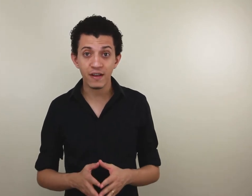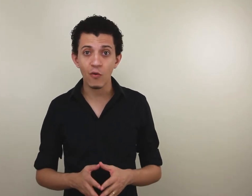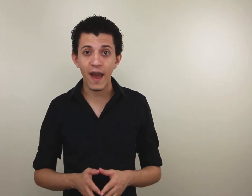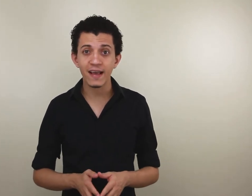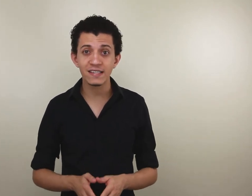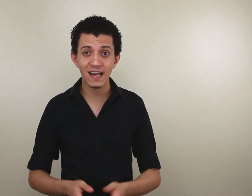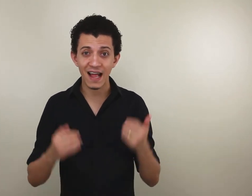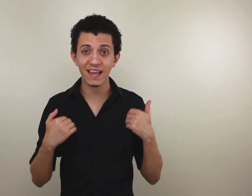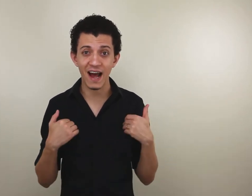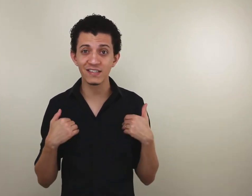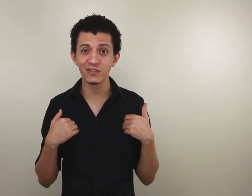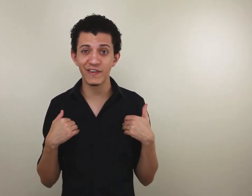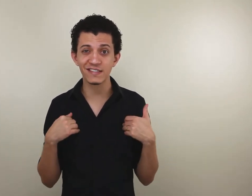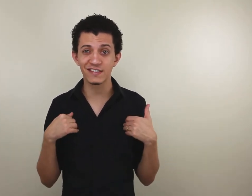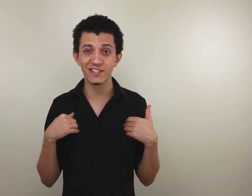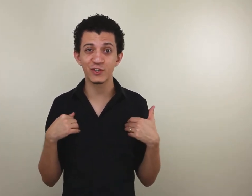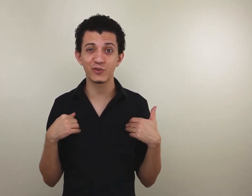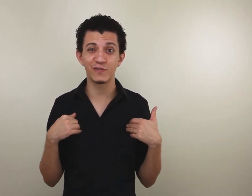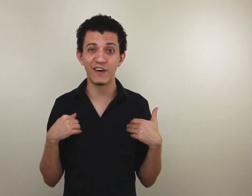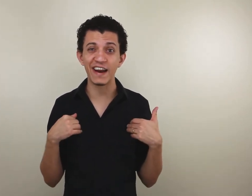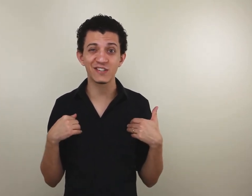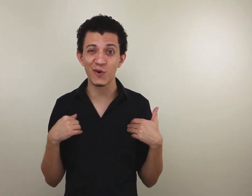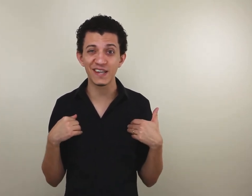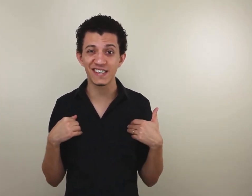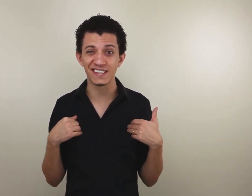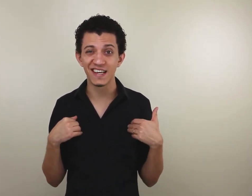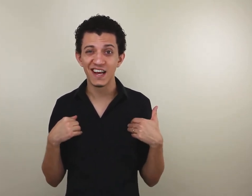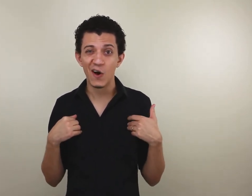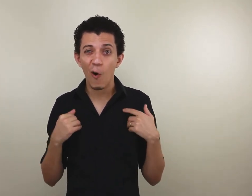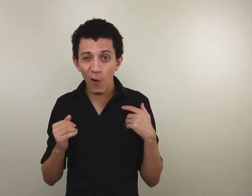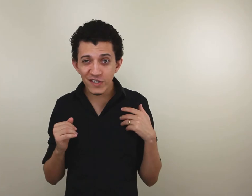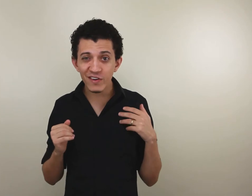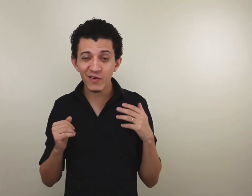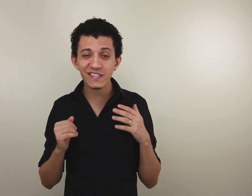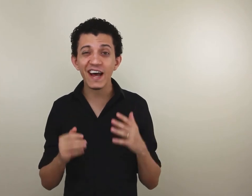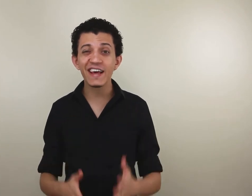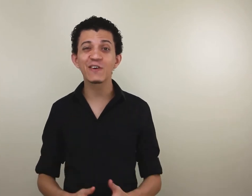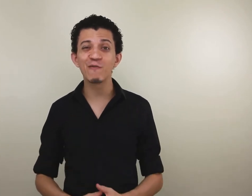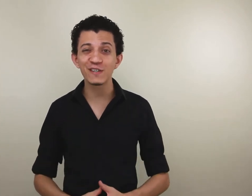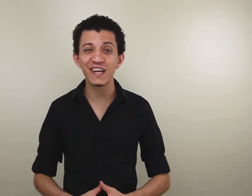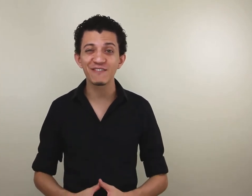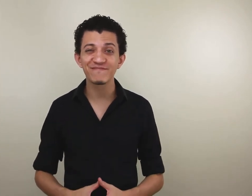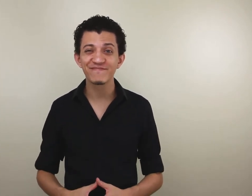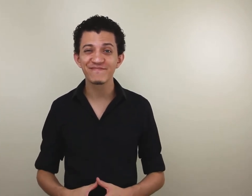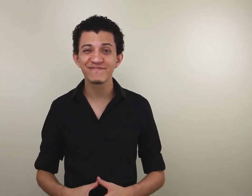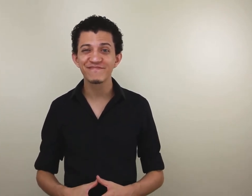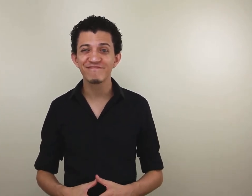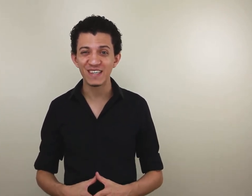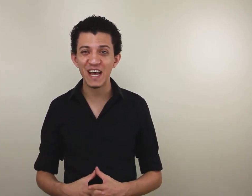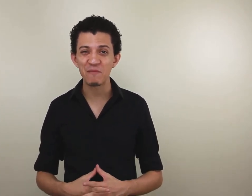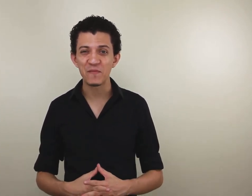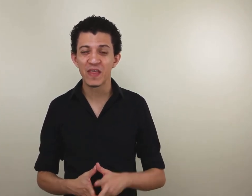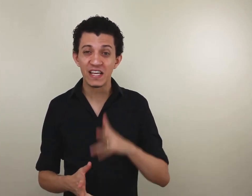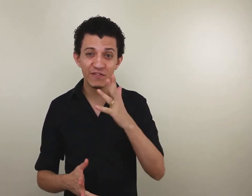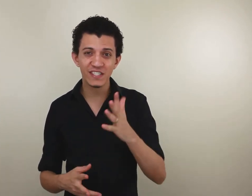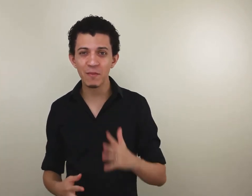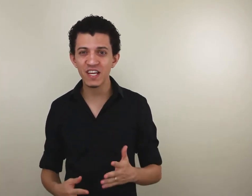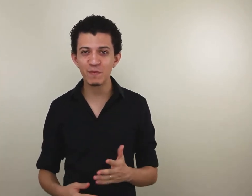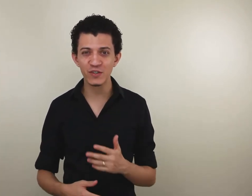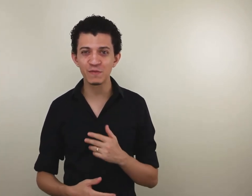fato é que se lá atrás eu tivesse desistido de várias coisas, hoje eu não estarei aqui com você, percebe? Se você é uma das pessoas